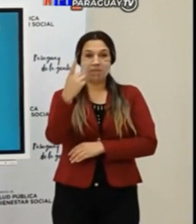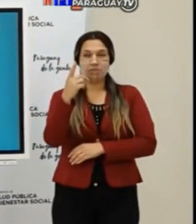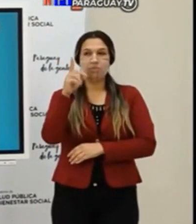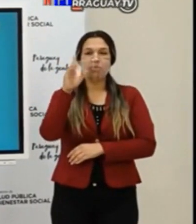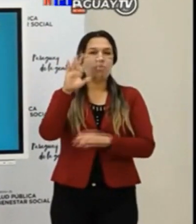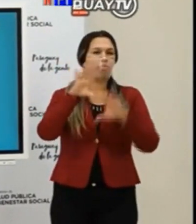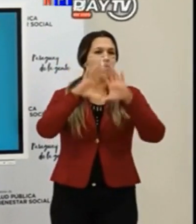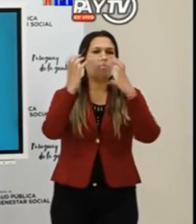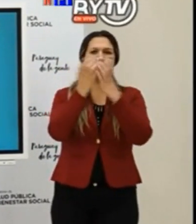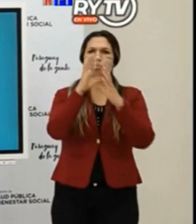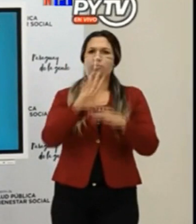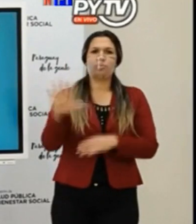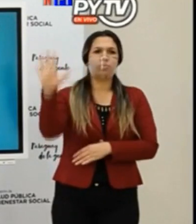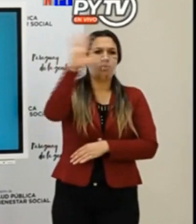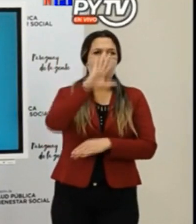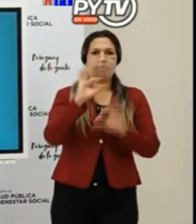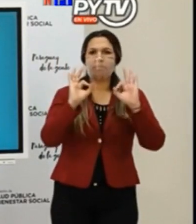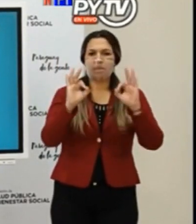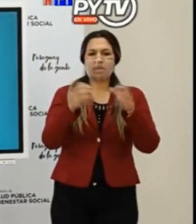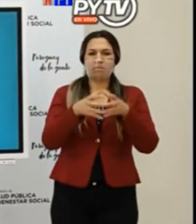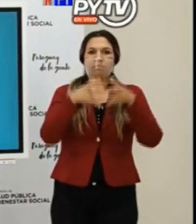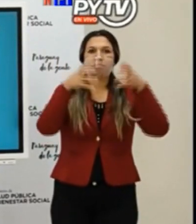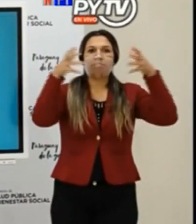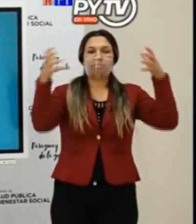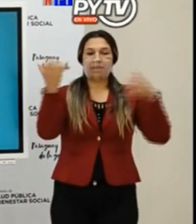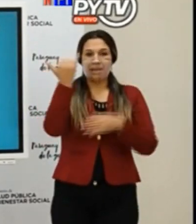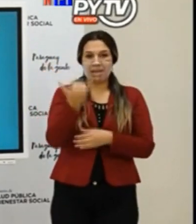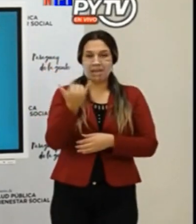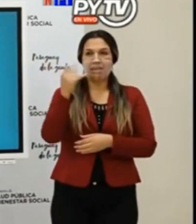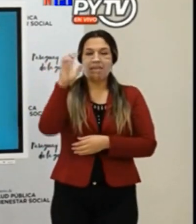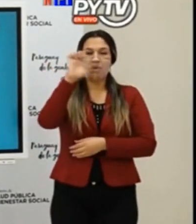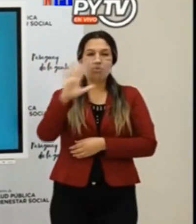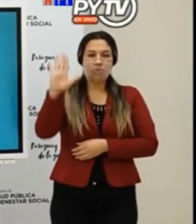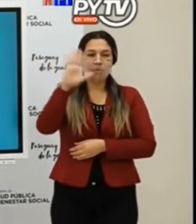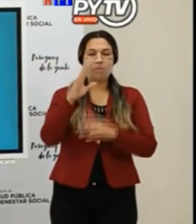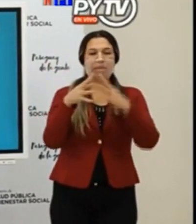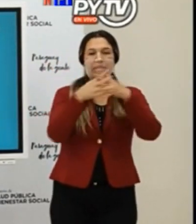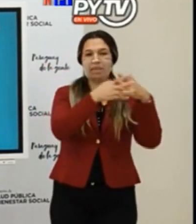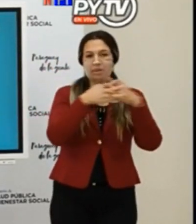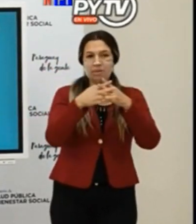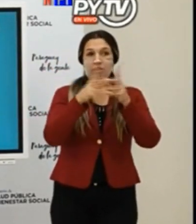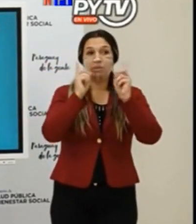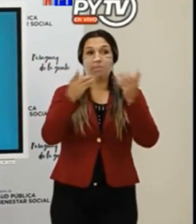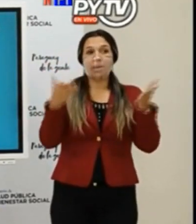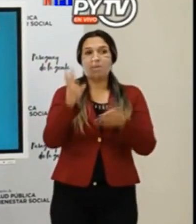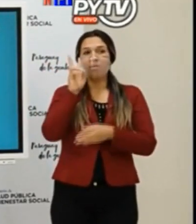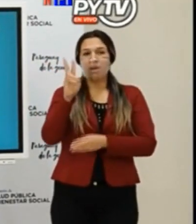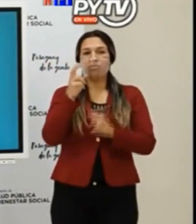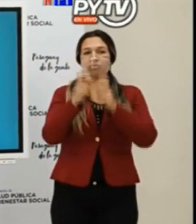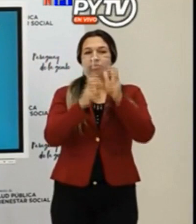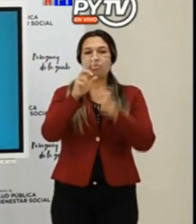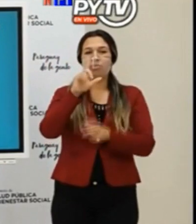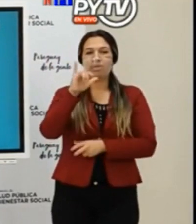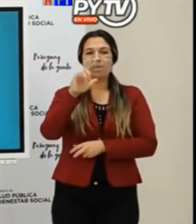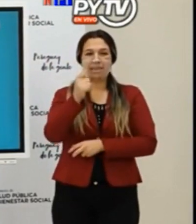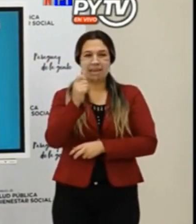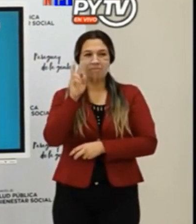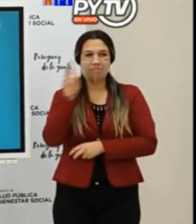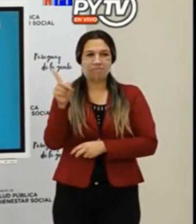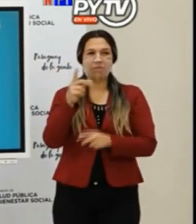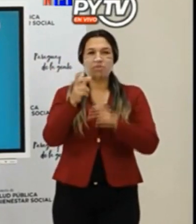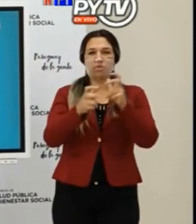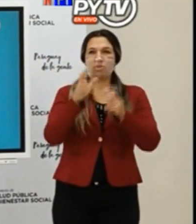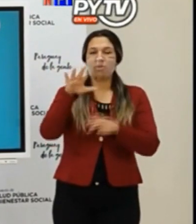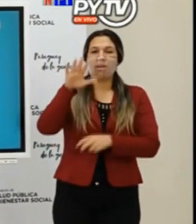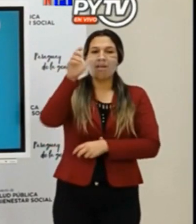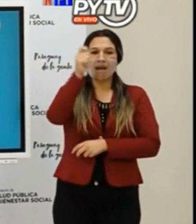Europa y ya también en Estados Unidos, ahora vemos un repunte a expensa de este color lila que es el sudeste asiático, que